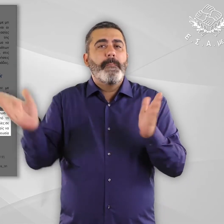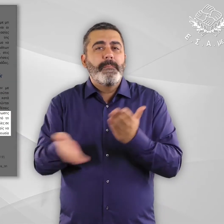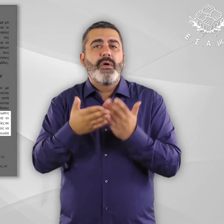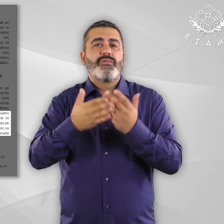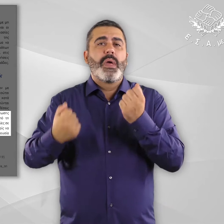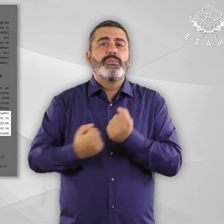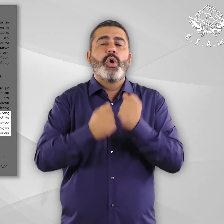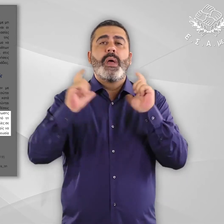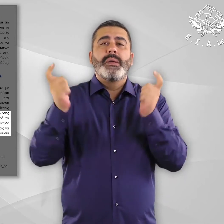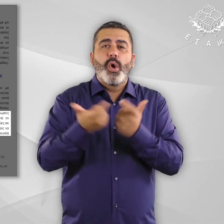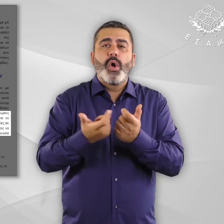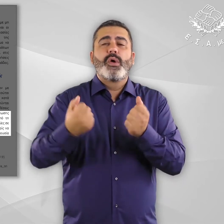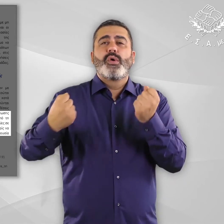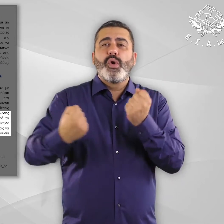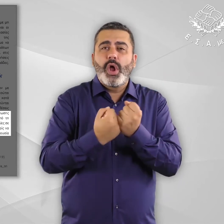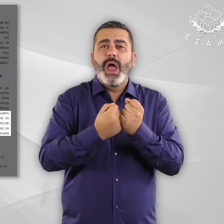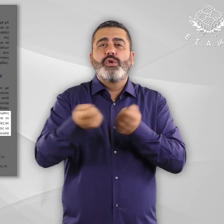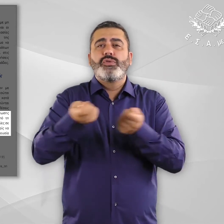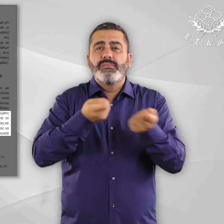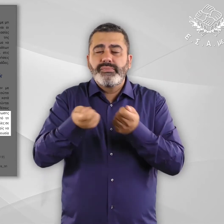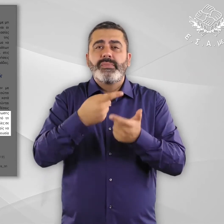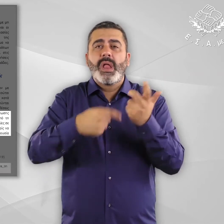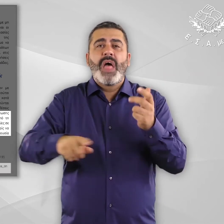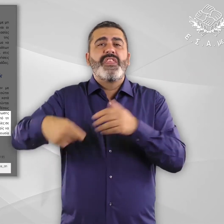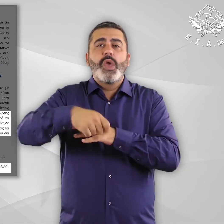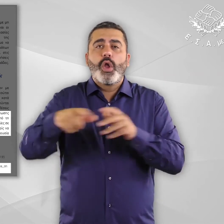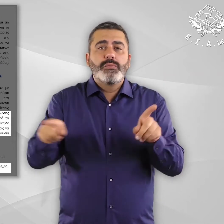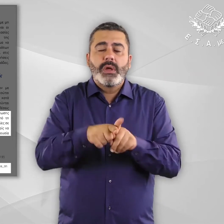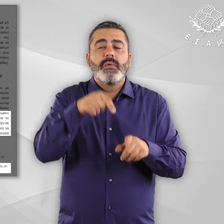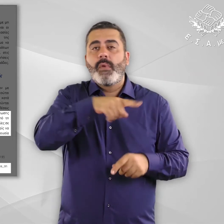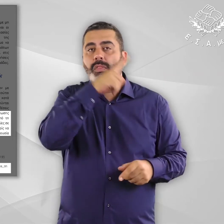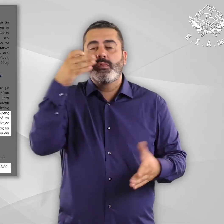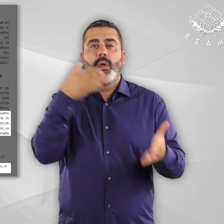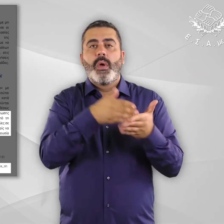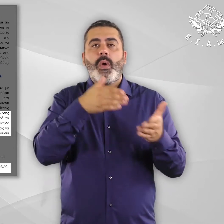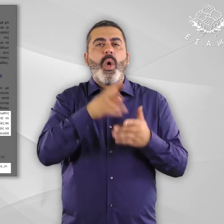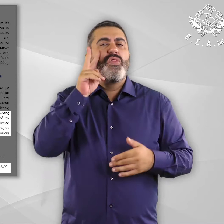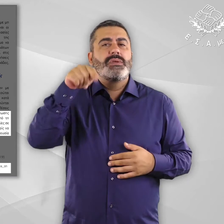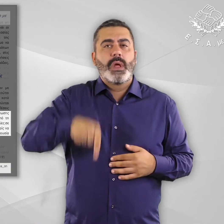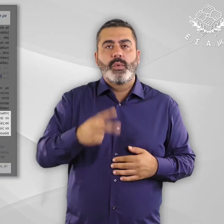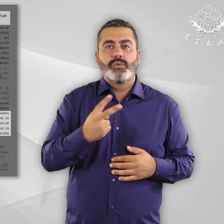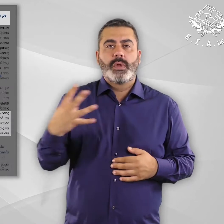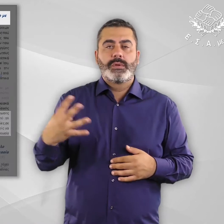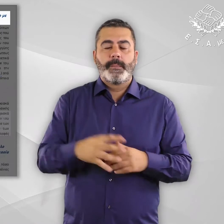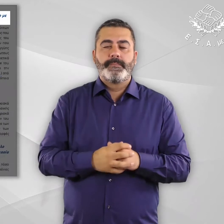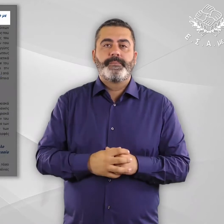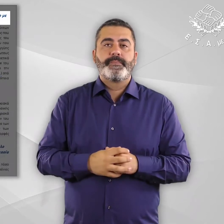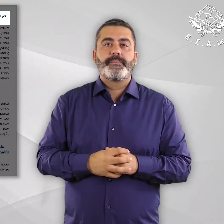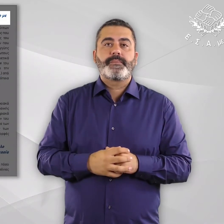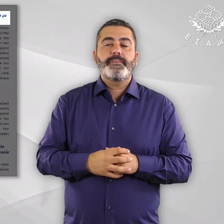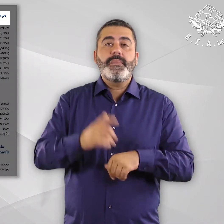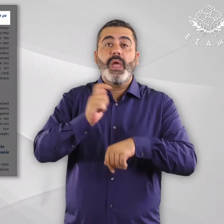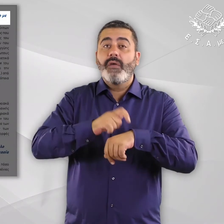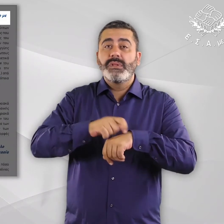έχουν την υποστήριξη κάποιας οργάνωσης ή χωρίς την παρουσία δικηγόρου βλέπε υποσημείωση 24. Υποενότητα